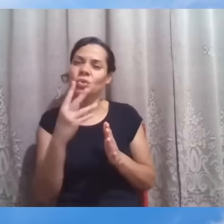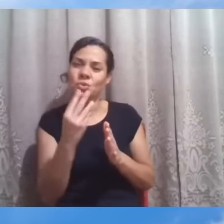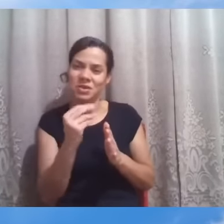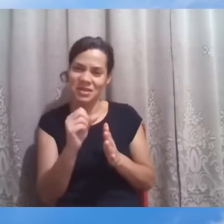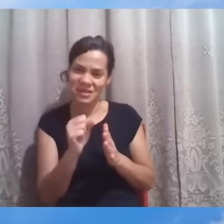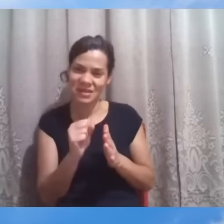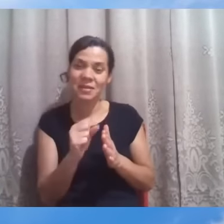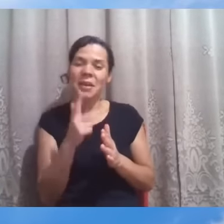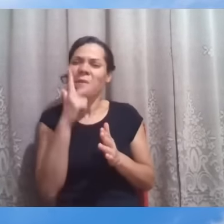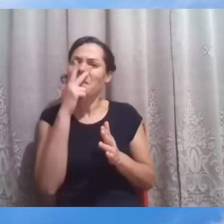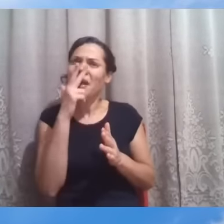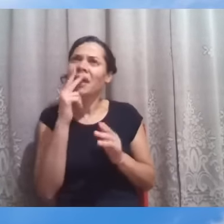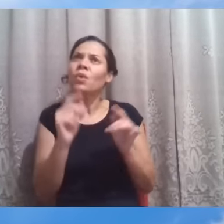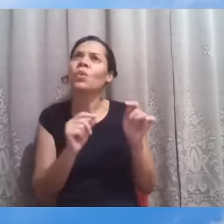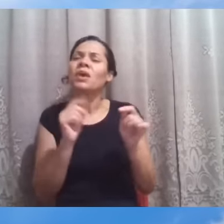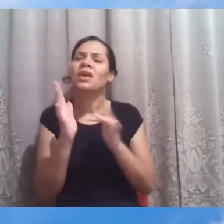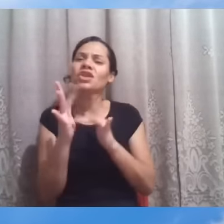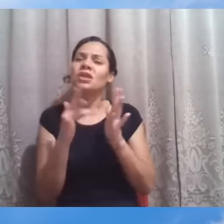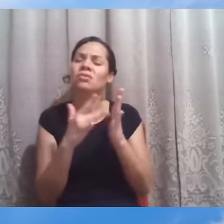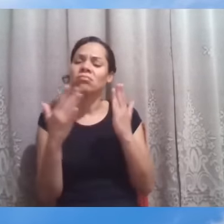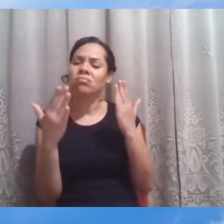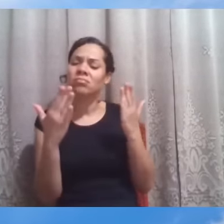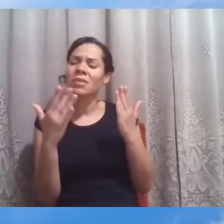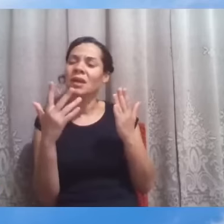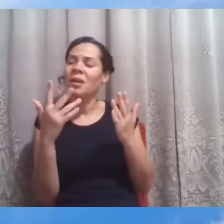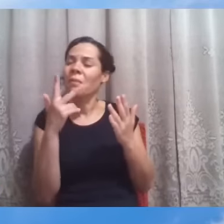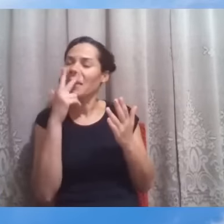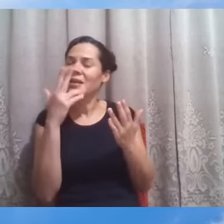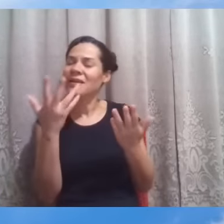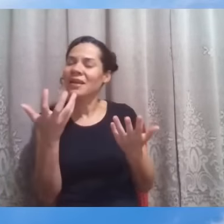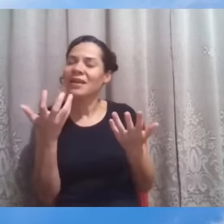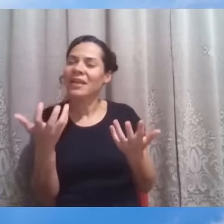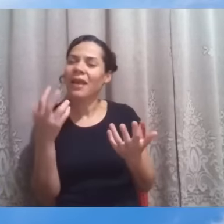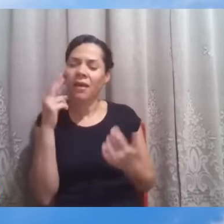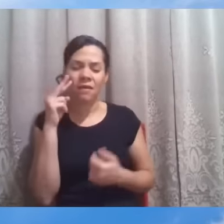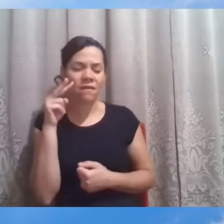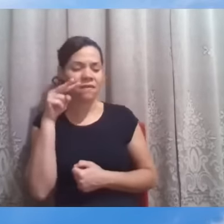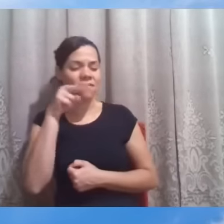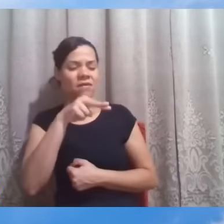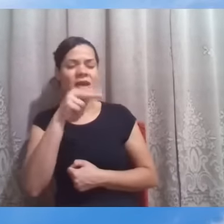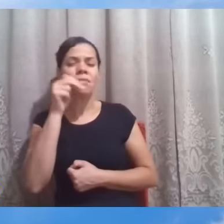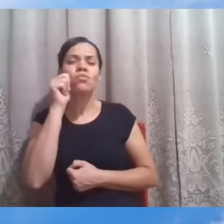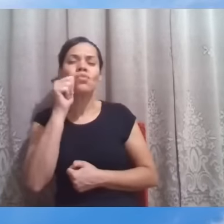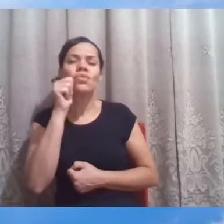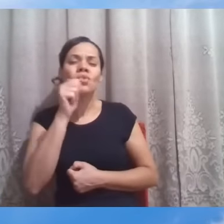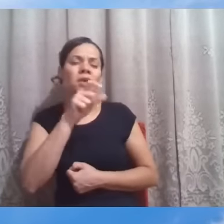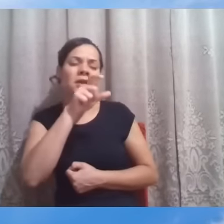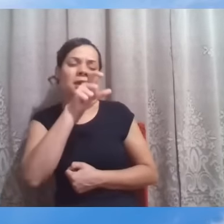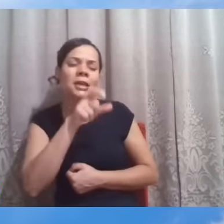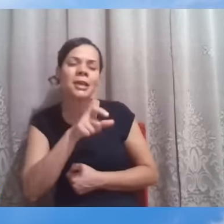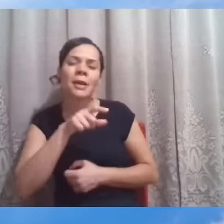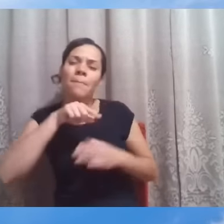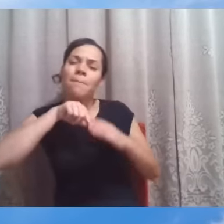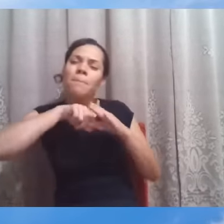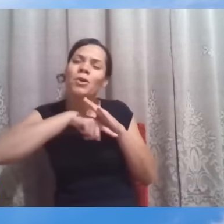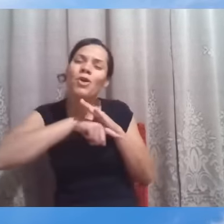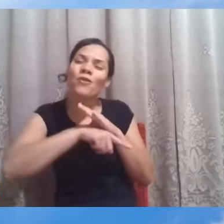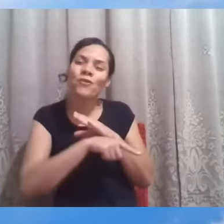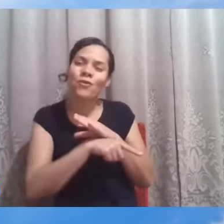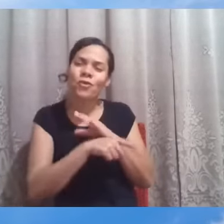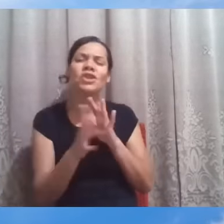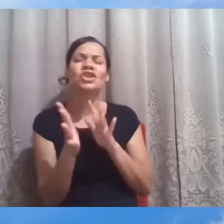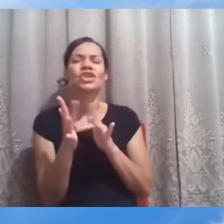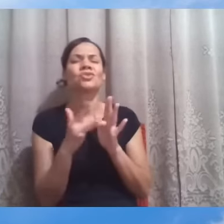Jesus quisesse ver toda a profundeza, não por ele, porque ele já reconhecia, mas exaltar para o mundo, exaltar para os